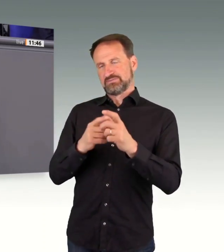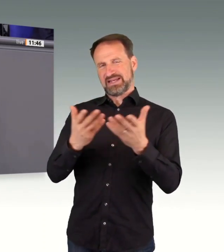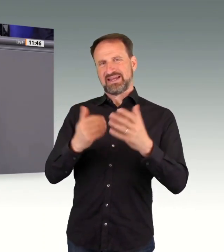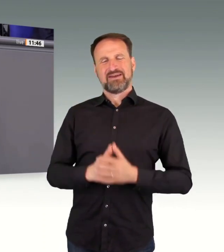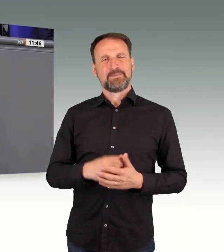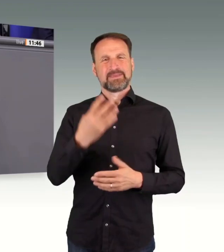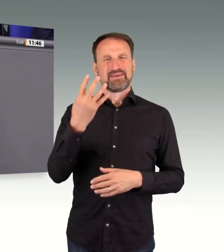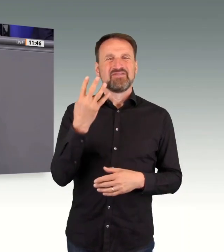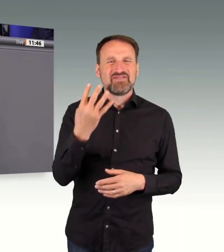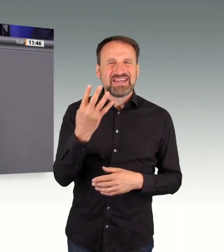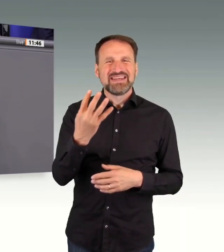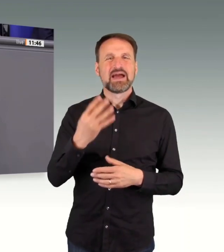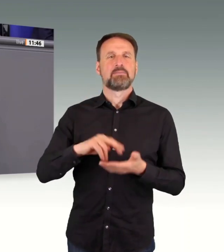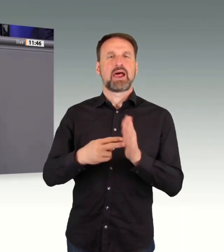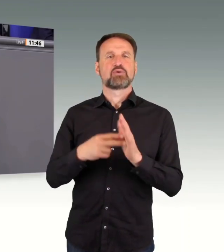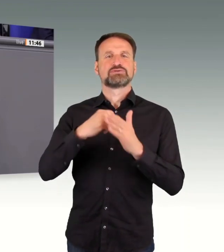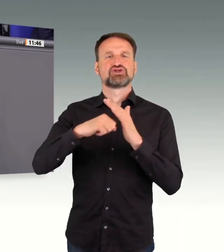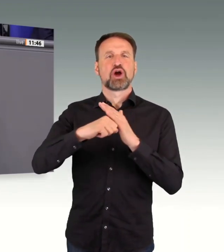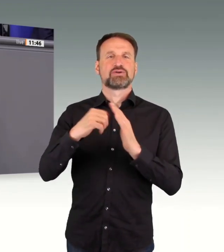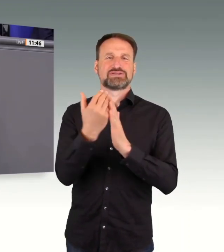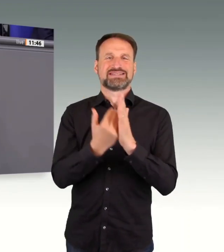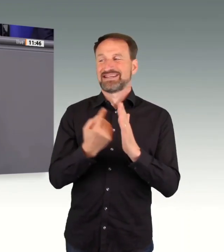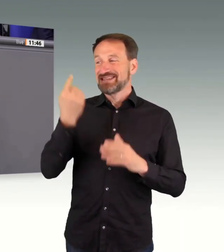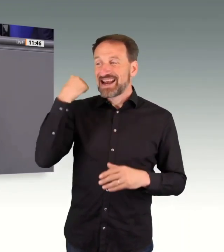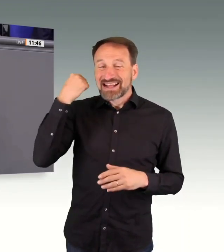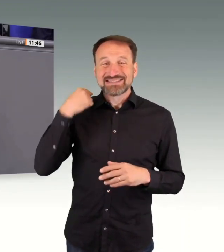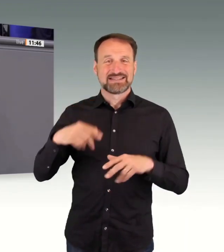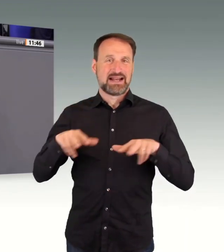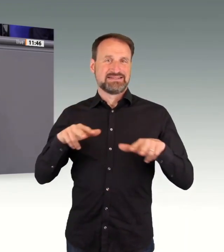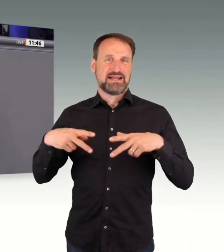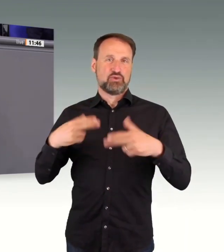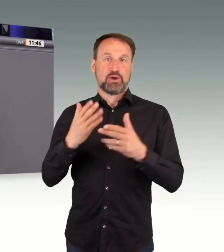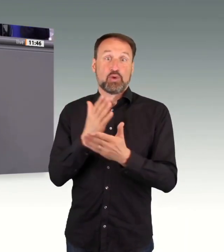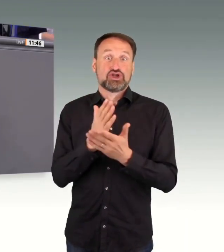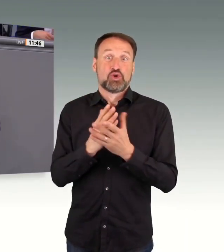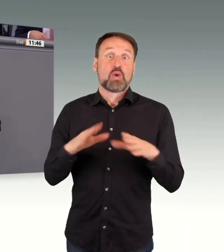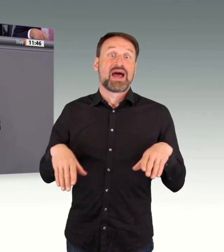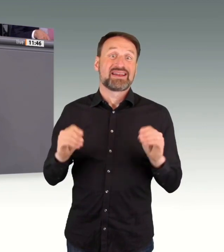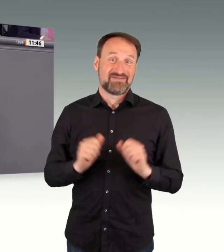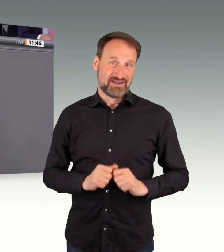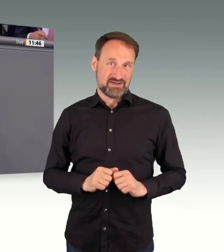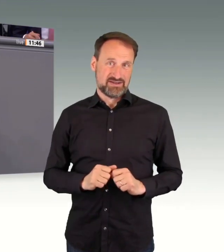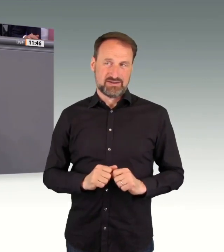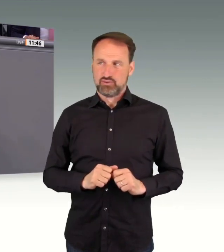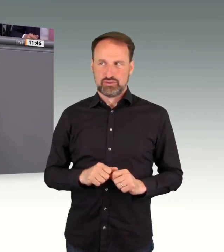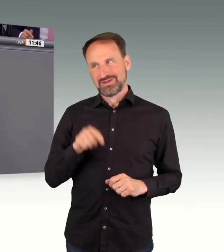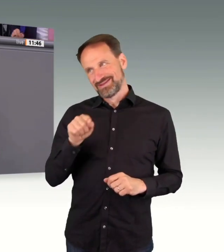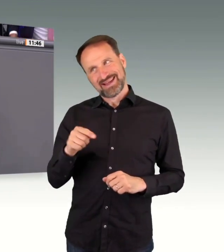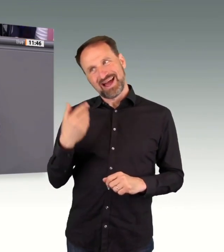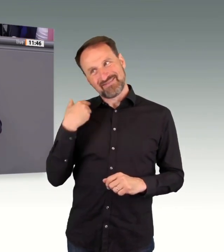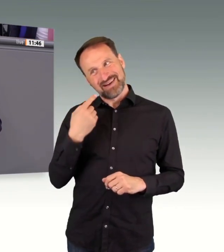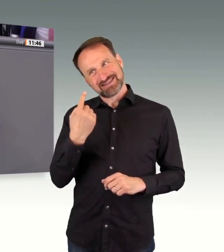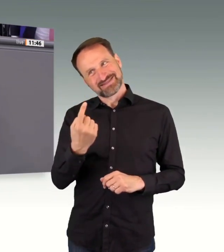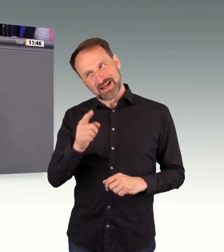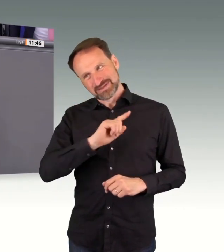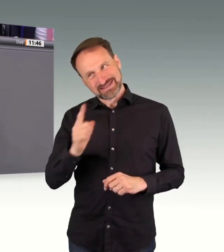Planungsbeschleunigungsgesetzen in der letzten Periode begonnen haben. Und da war es jetzt nicht so, dass Sie die Beschleuniger waren, sondern die